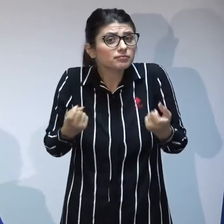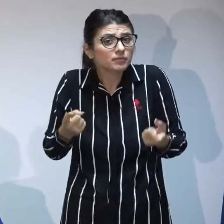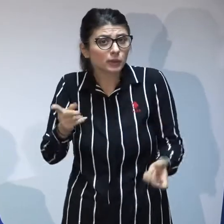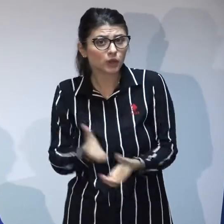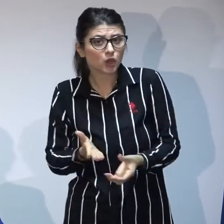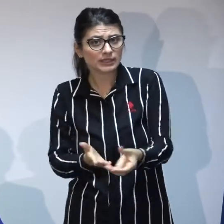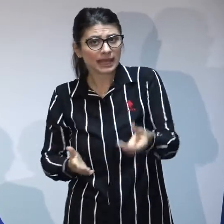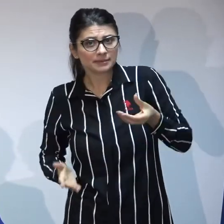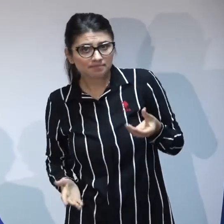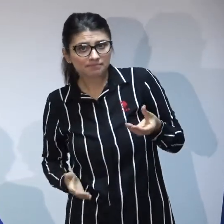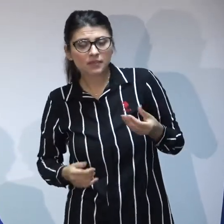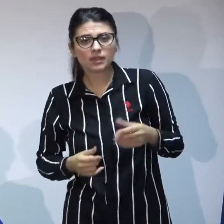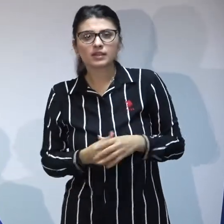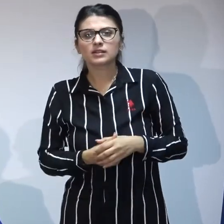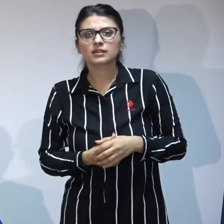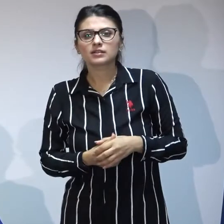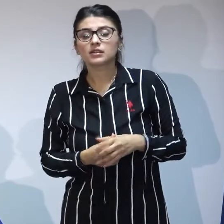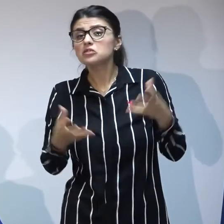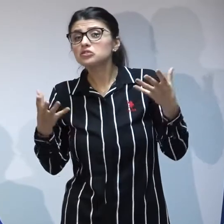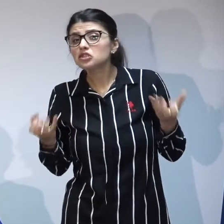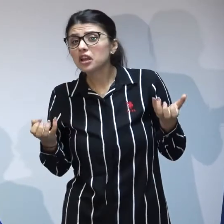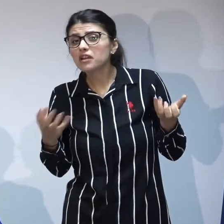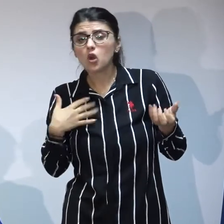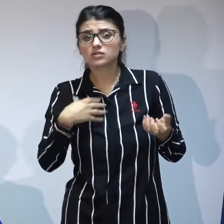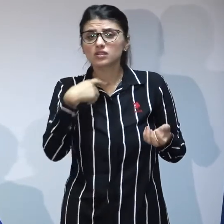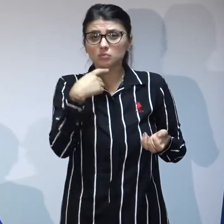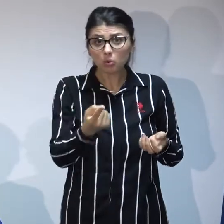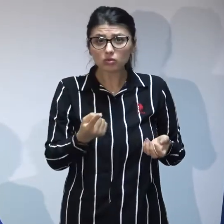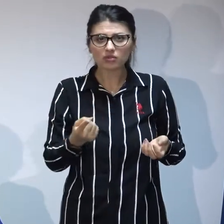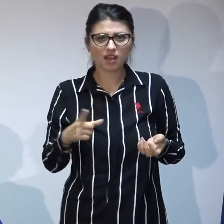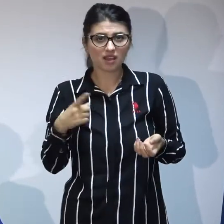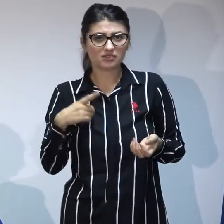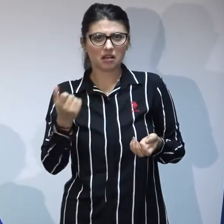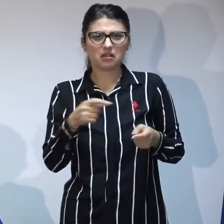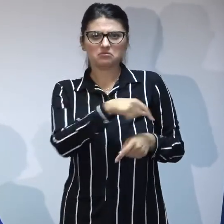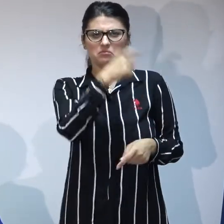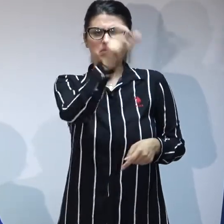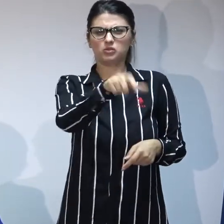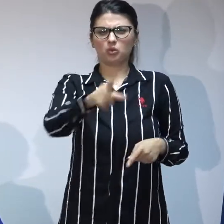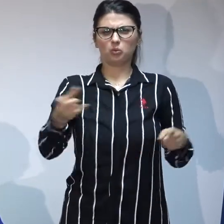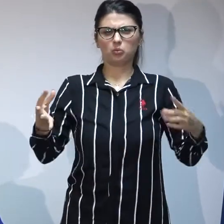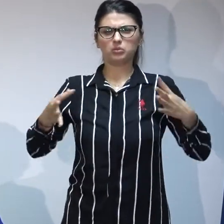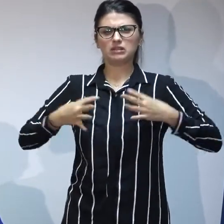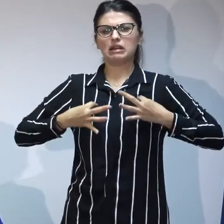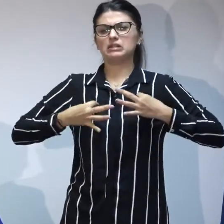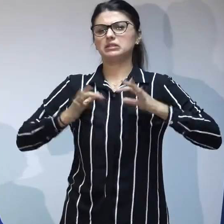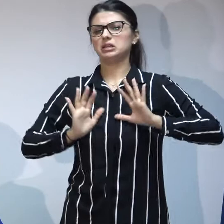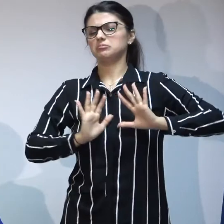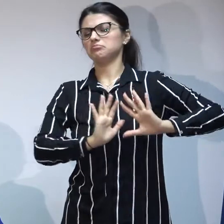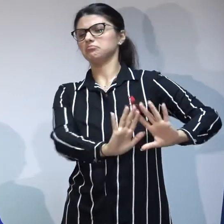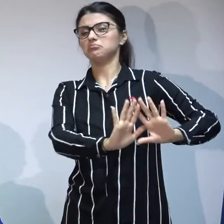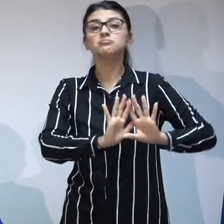și ceea ce ceea ce din această atitudine rezultă foarte multe dintre problemele pe care